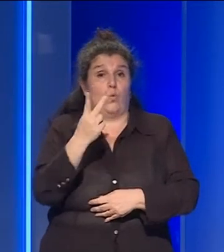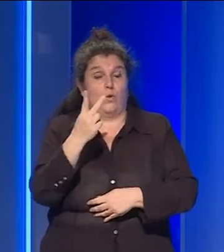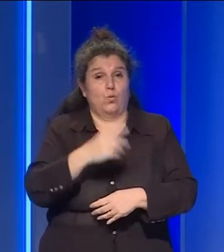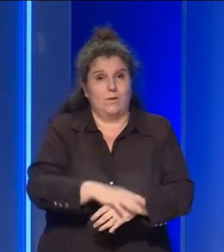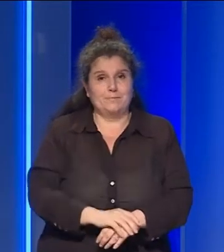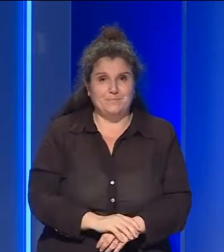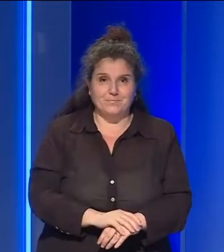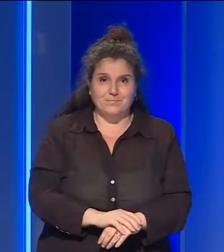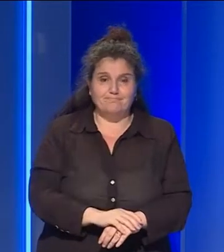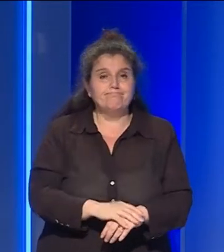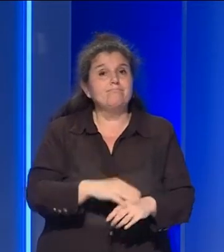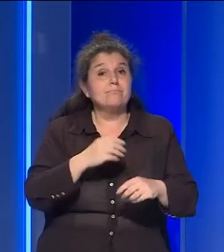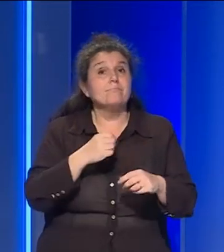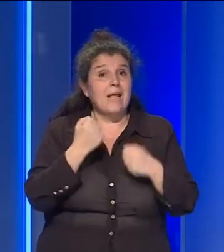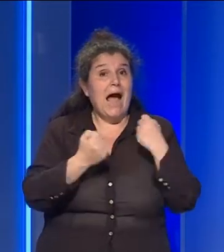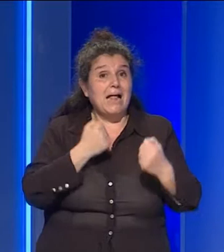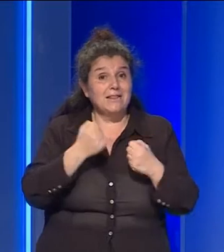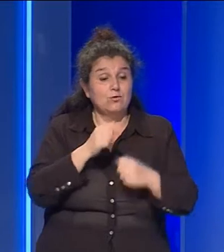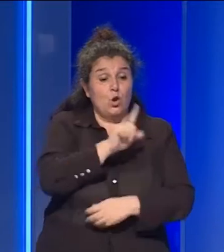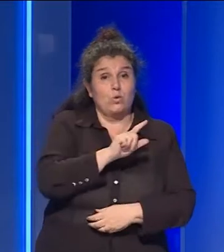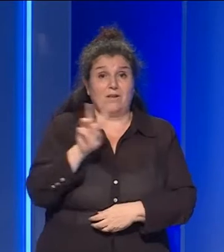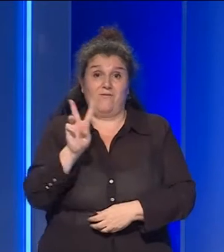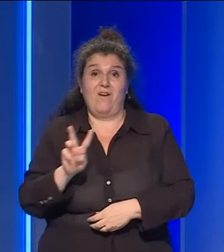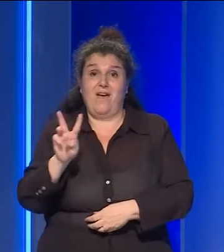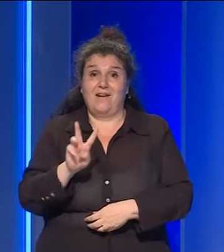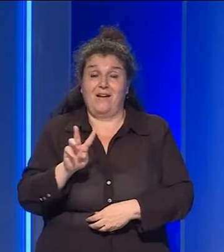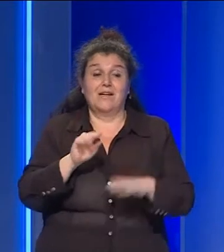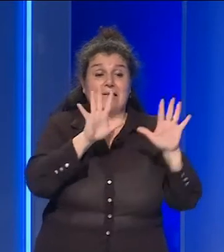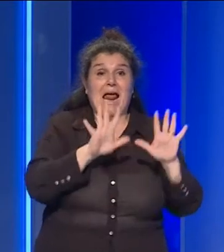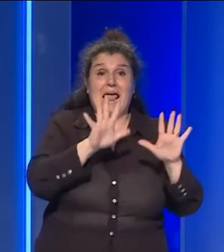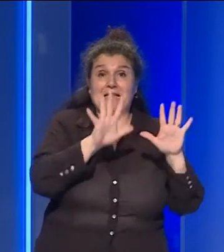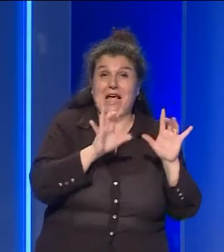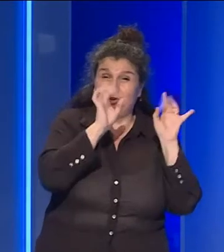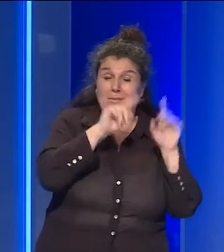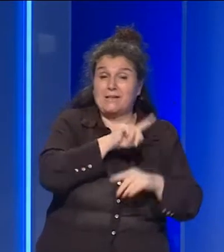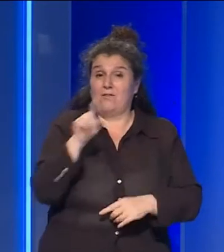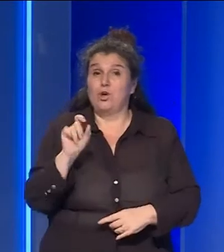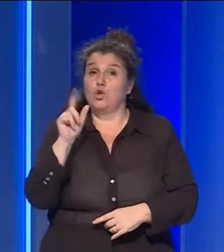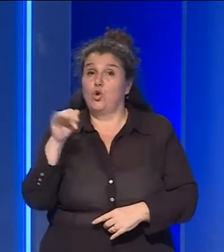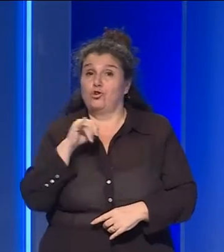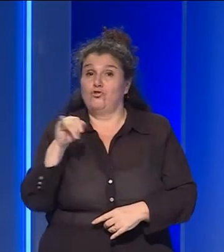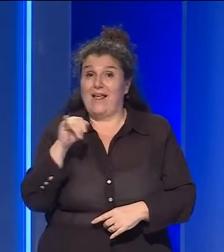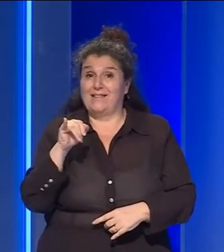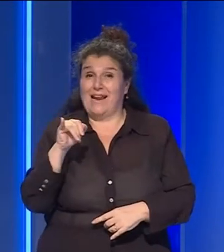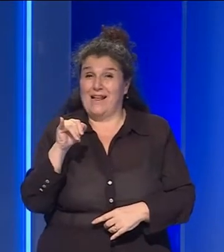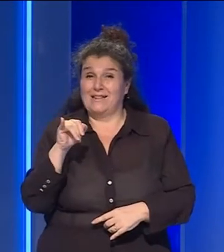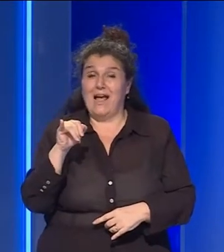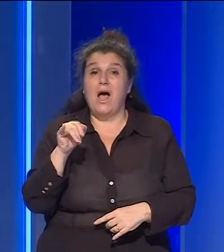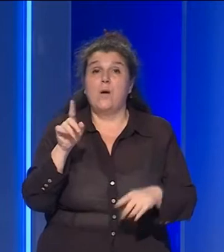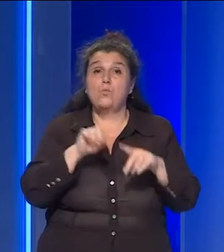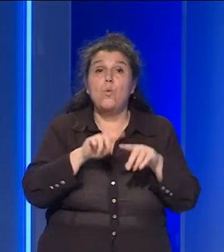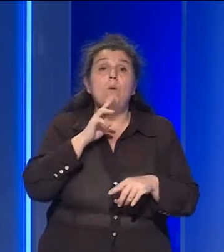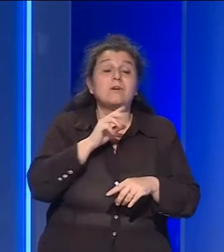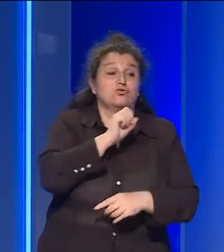ed è attivo dal lunedì al venerdì dalle 10 alle 12 e 30 e dalle 14